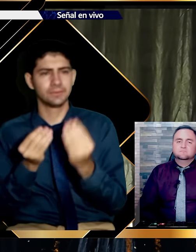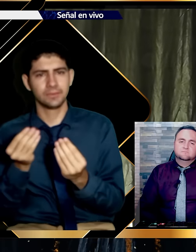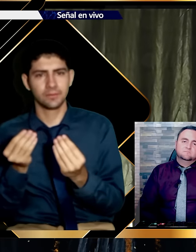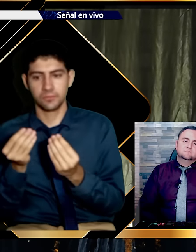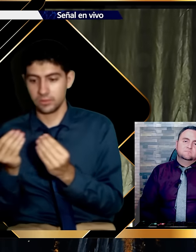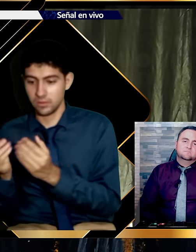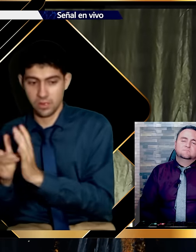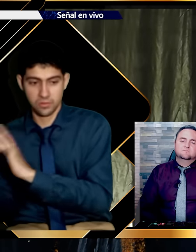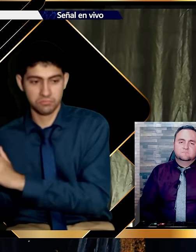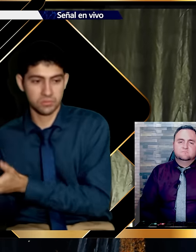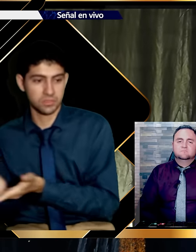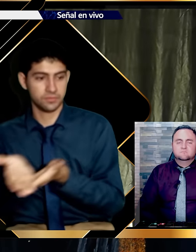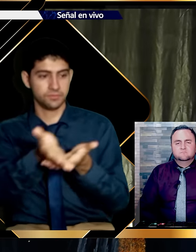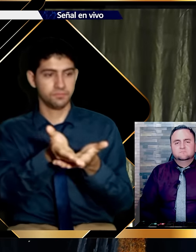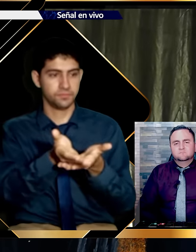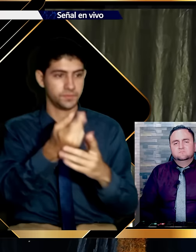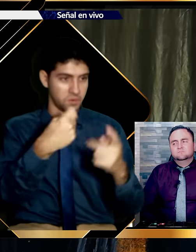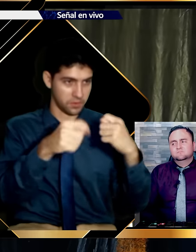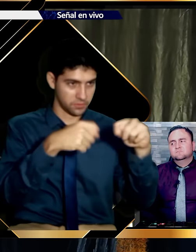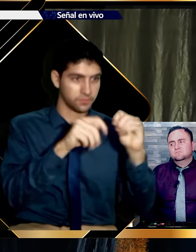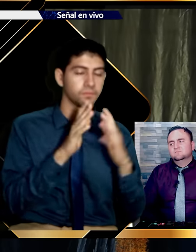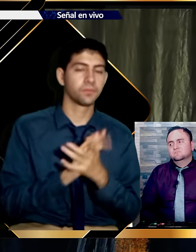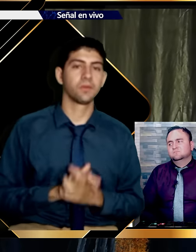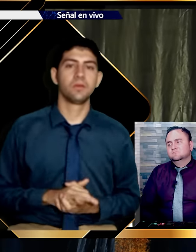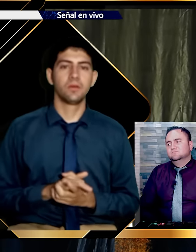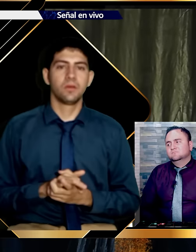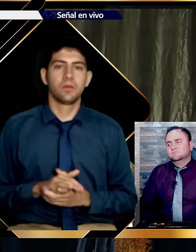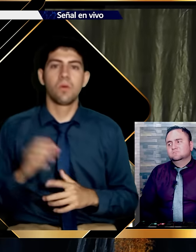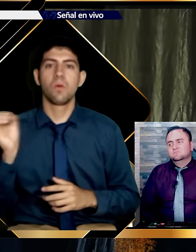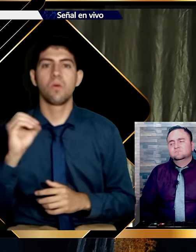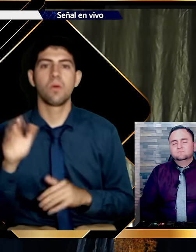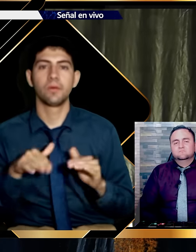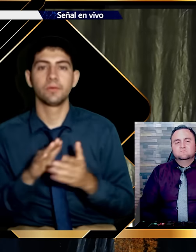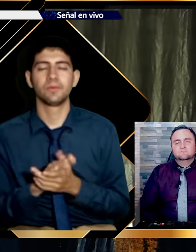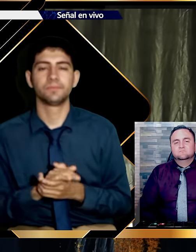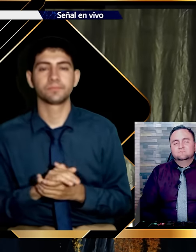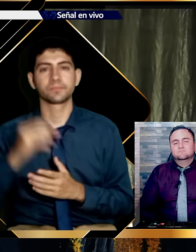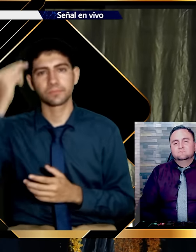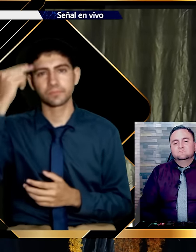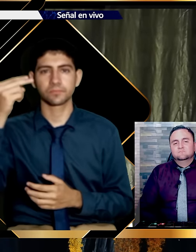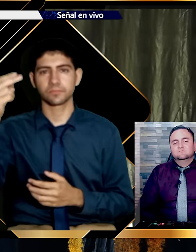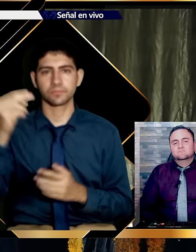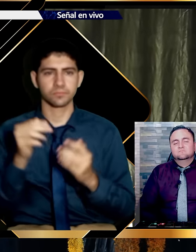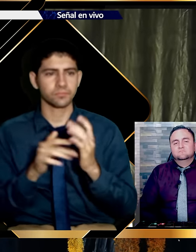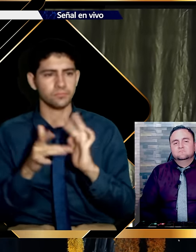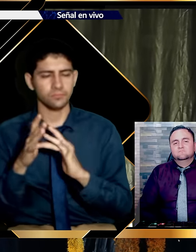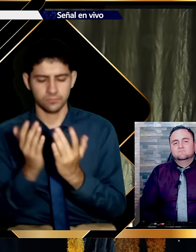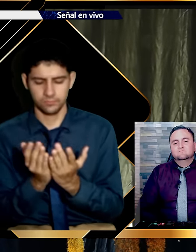fácil camino para intercambiar la verdad. Algunos a precio más bajo. Por un plato de lentejas.